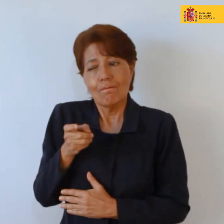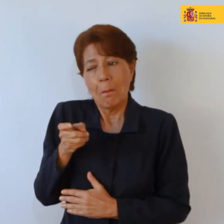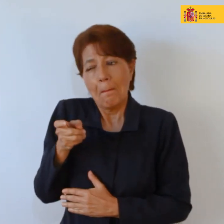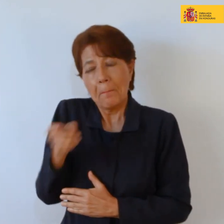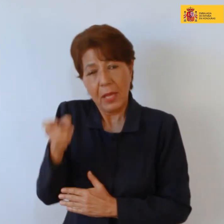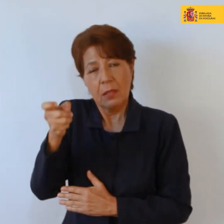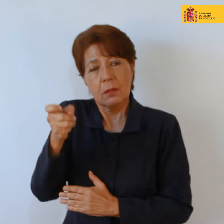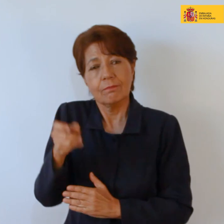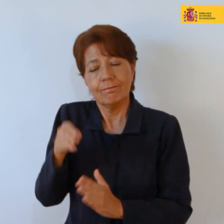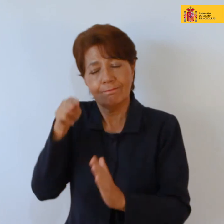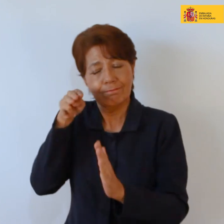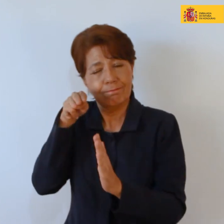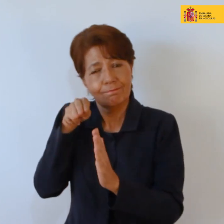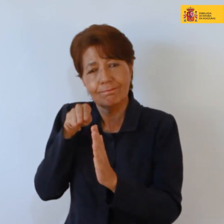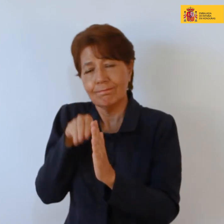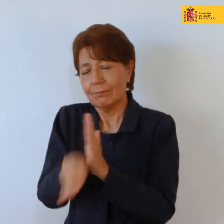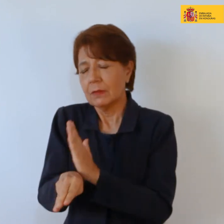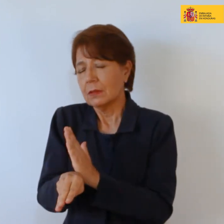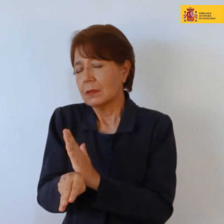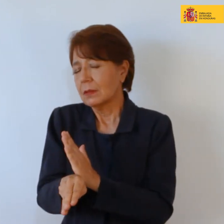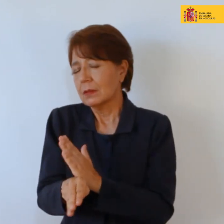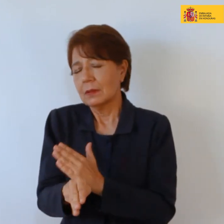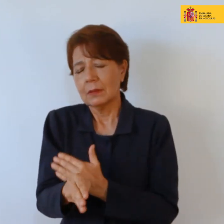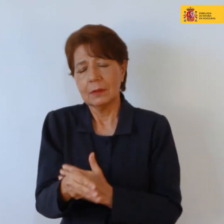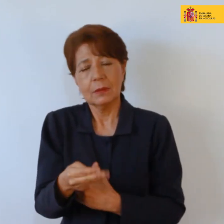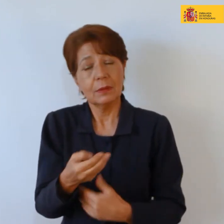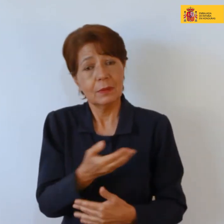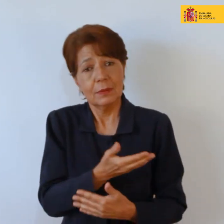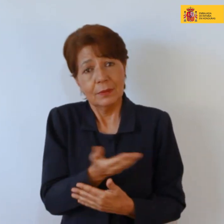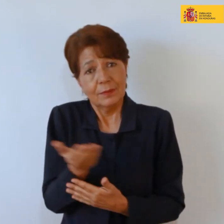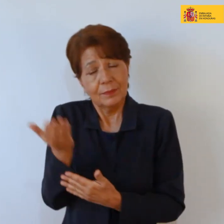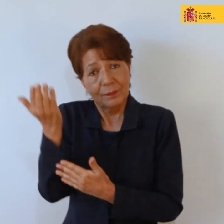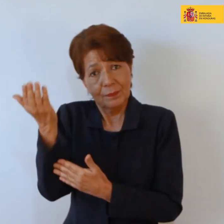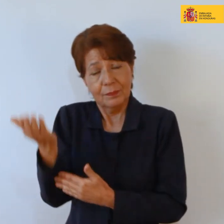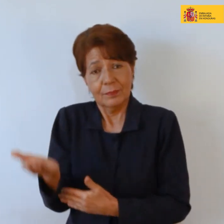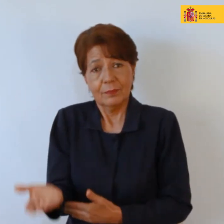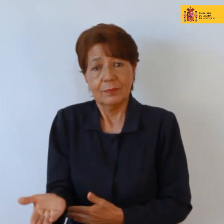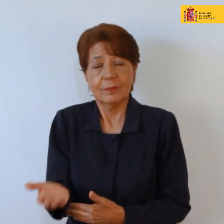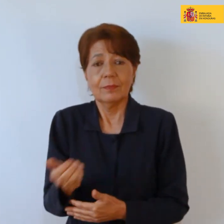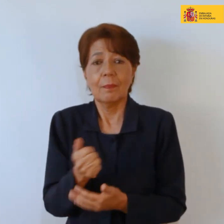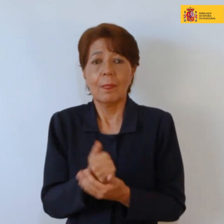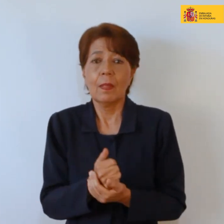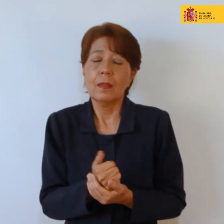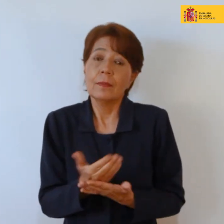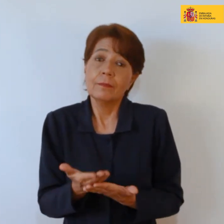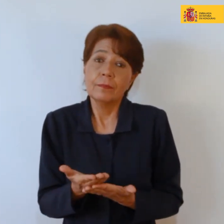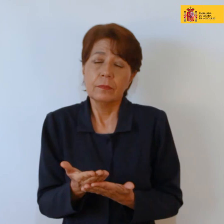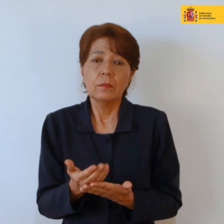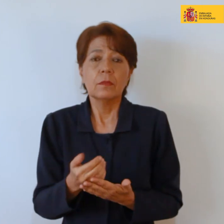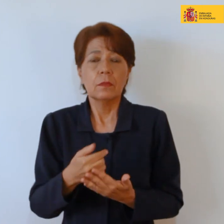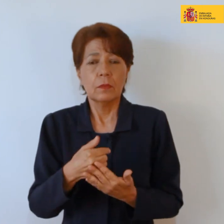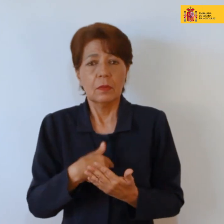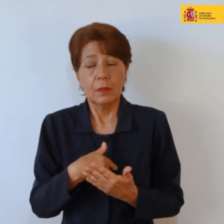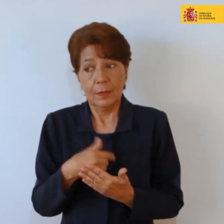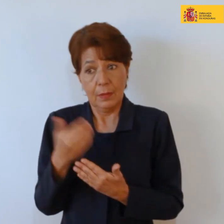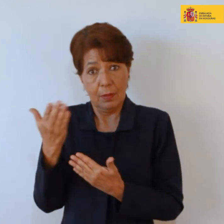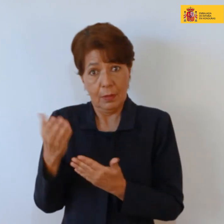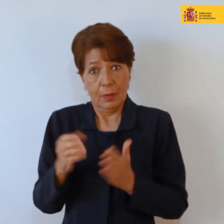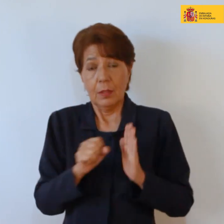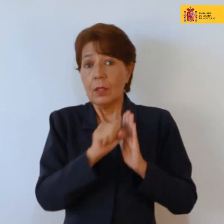desastre, ¿no? Fue cuando fue cruelmente asesinada y, bueno, como se ha convertido en un símbolo